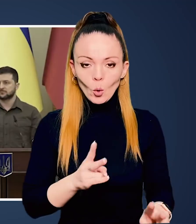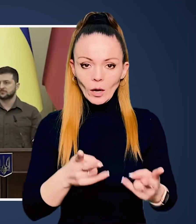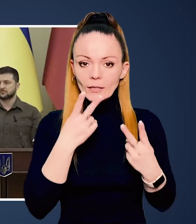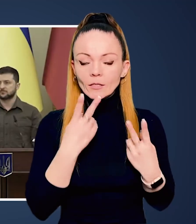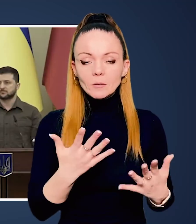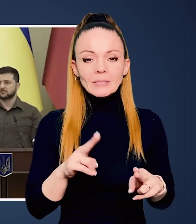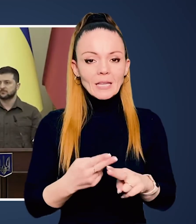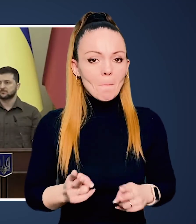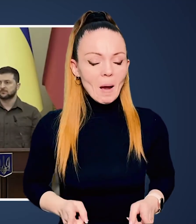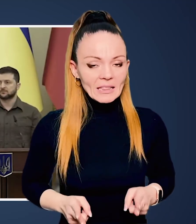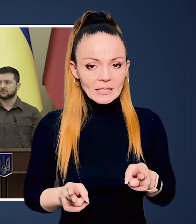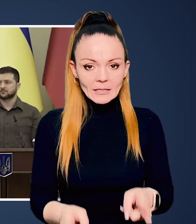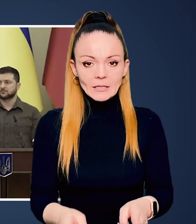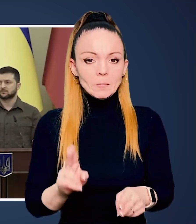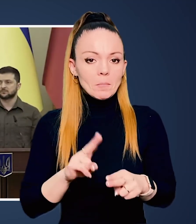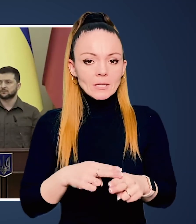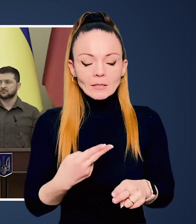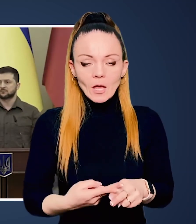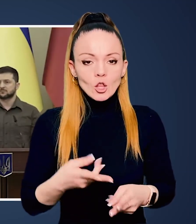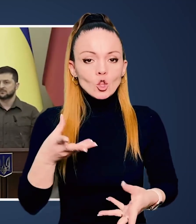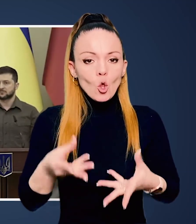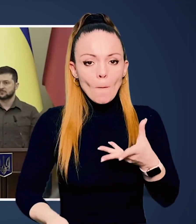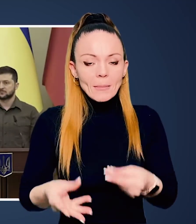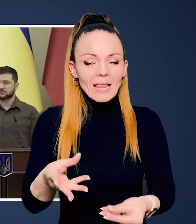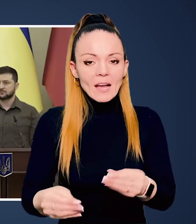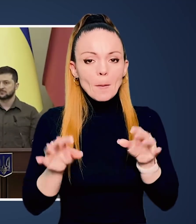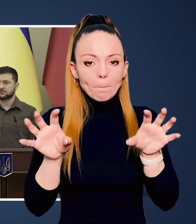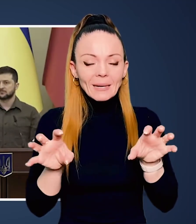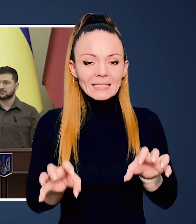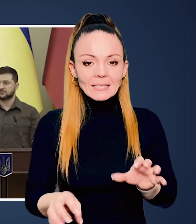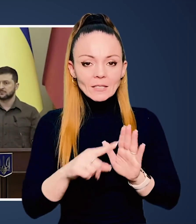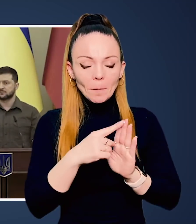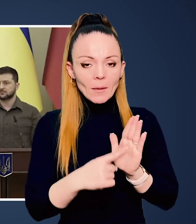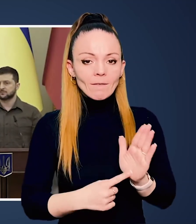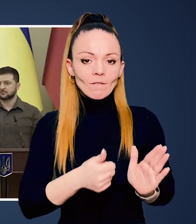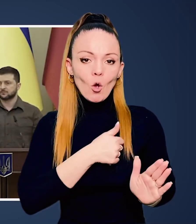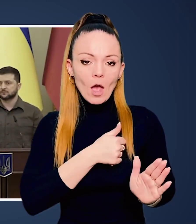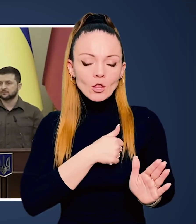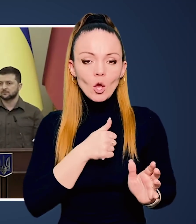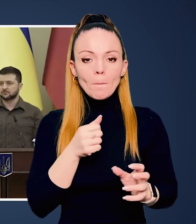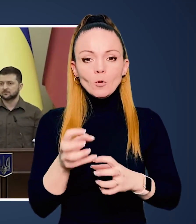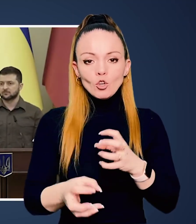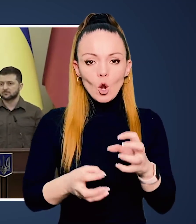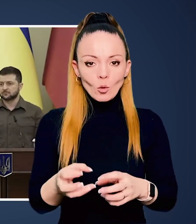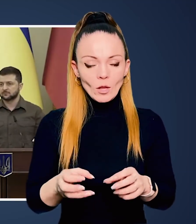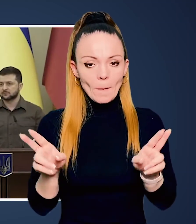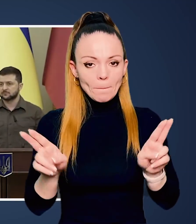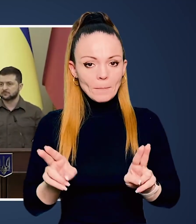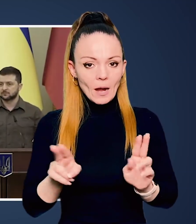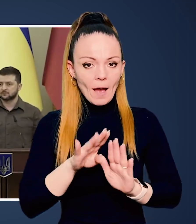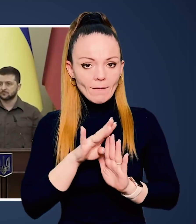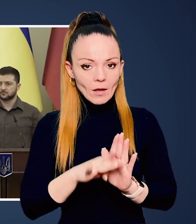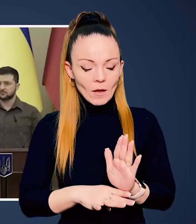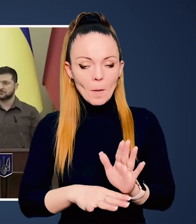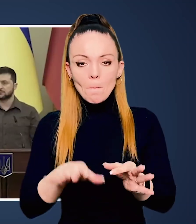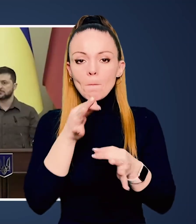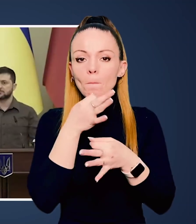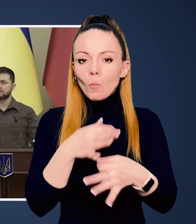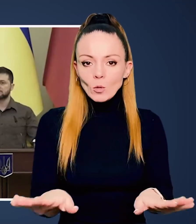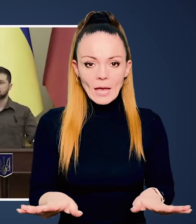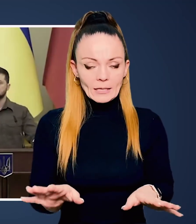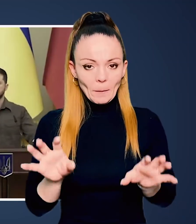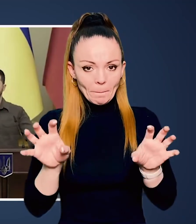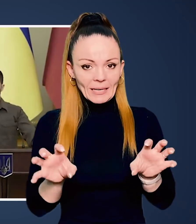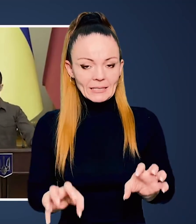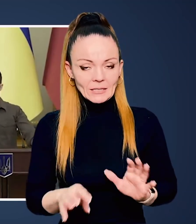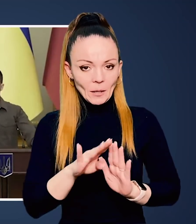це тероризм, це бандитизм, це топтання принципів воєнного права, міжнародного права, це топтання